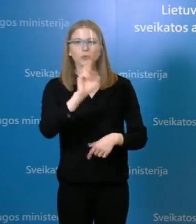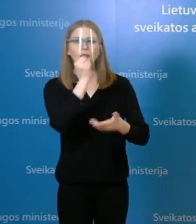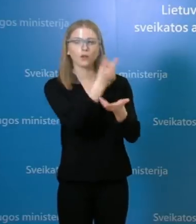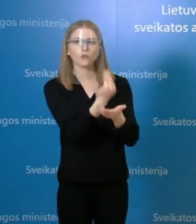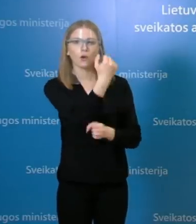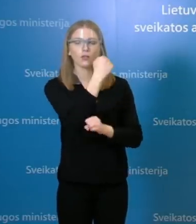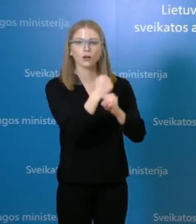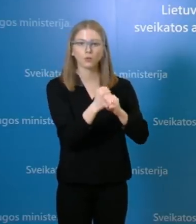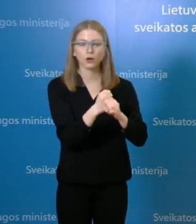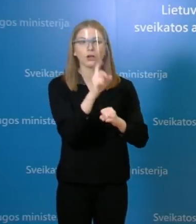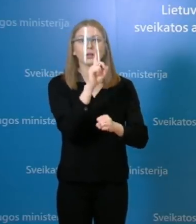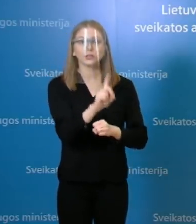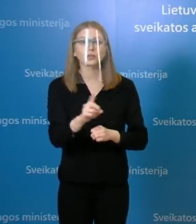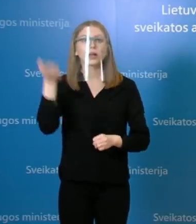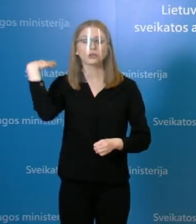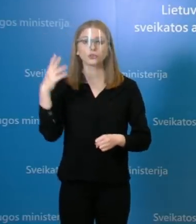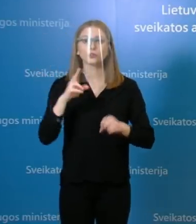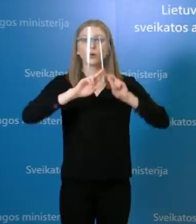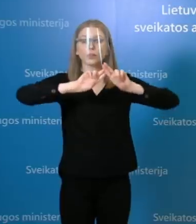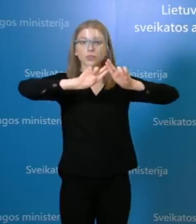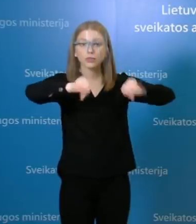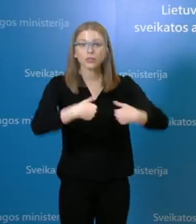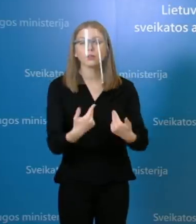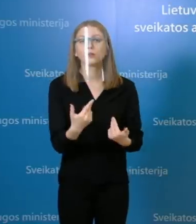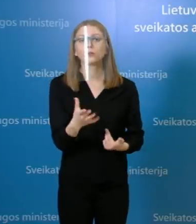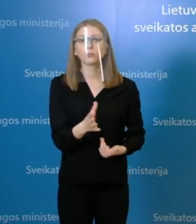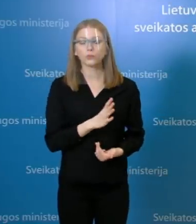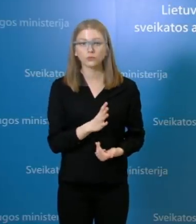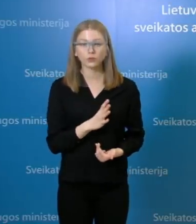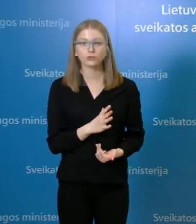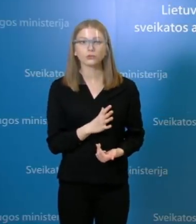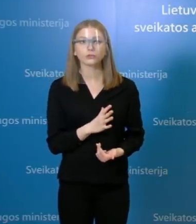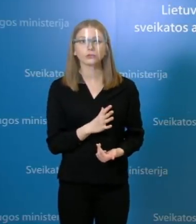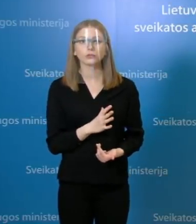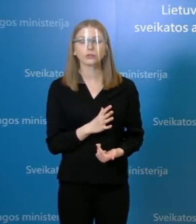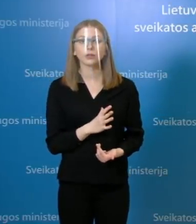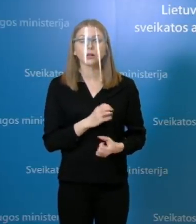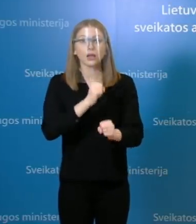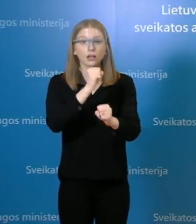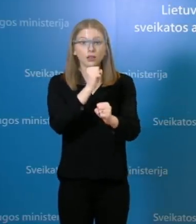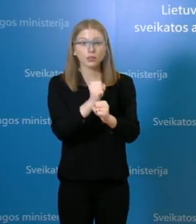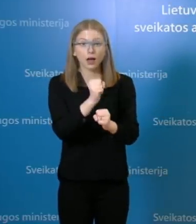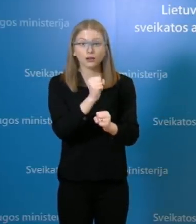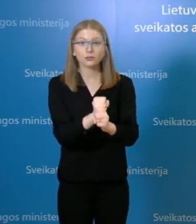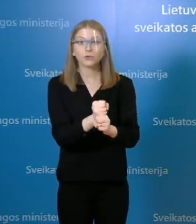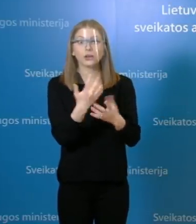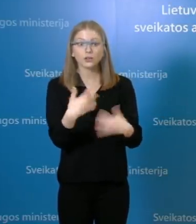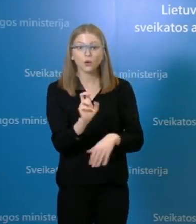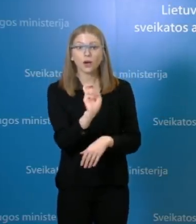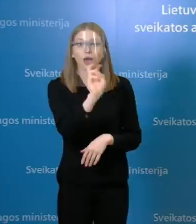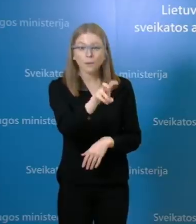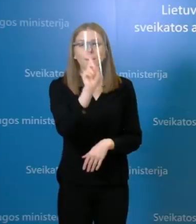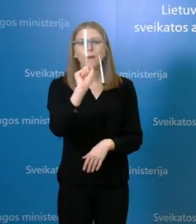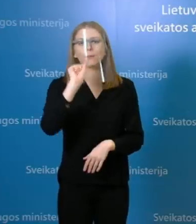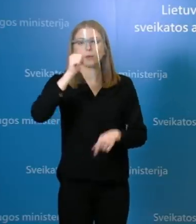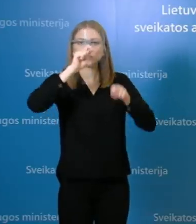ketvirtos dienos turėjo laikiną nedarbingumą, nesusijusi su COVID-19 ir prieš grįžtantį darbą buvo patikrintas dėl COVID-19,